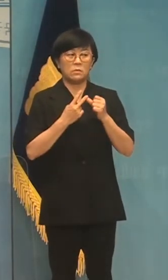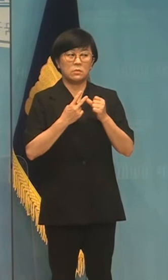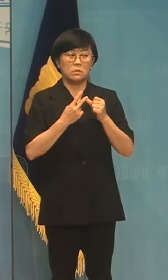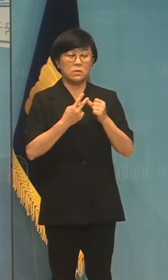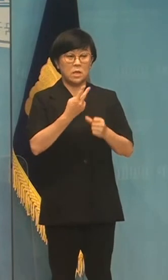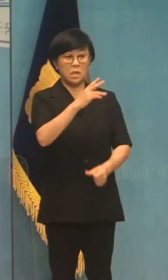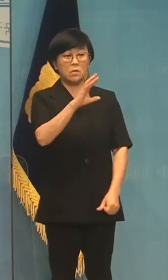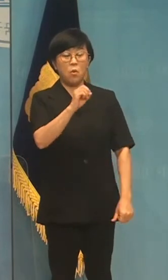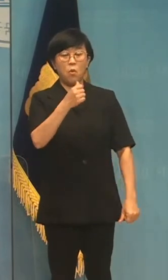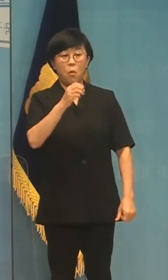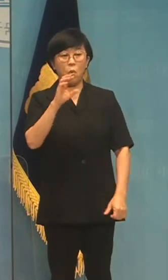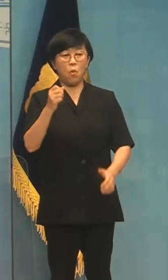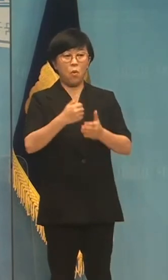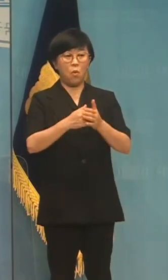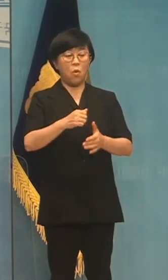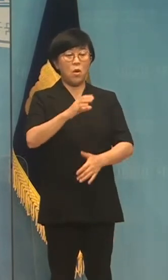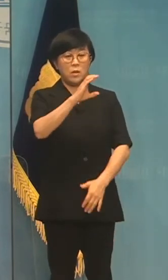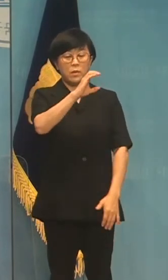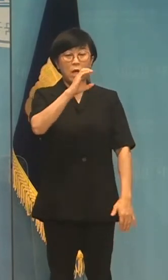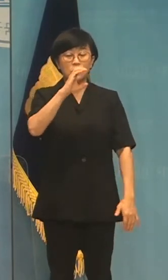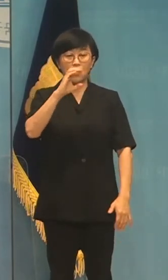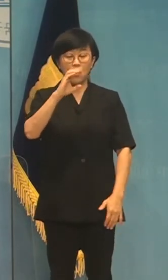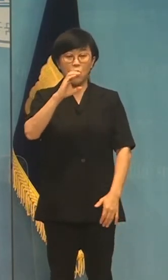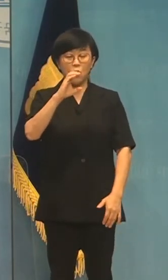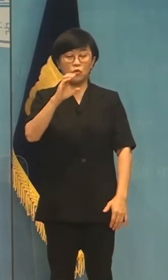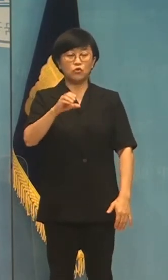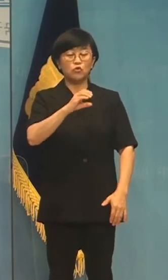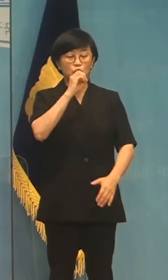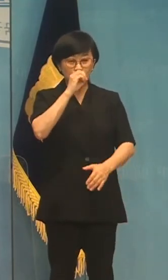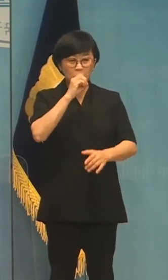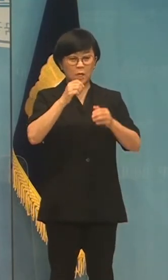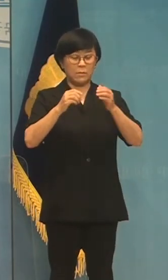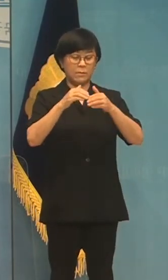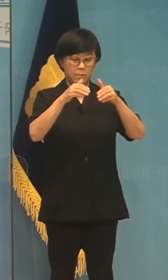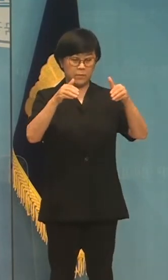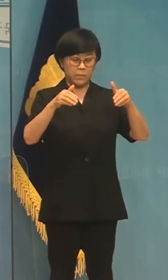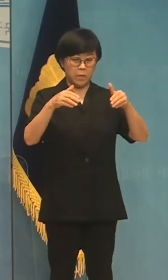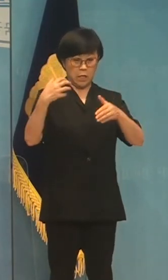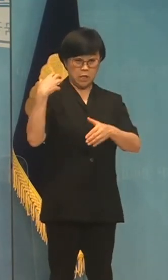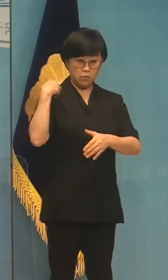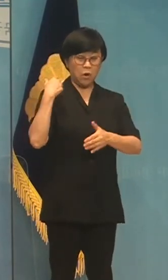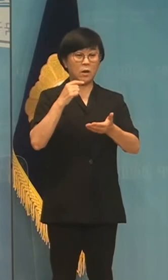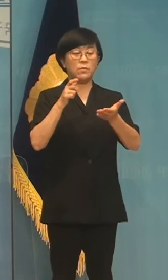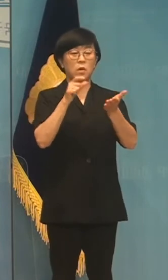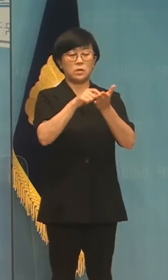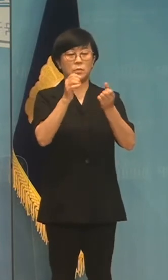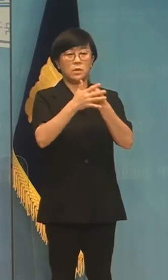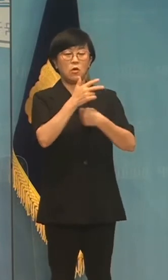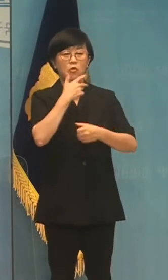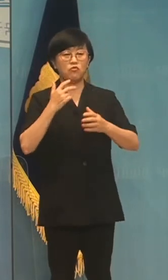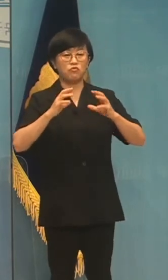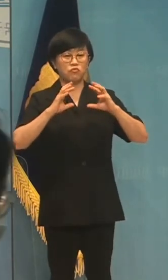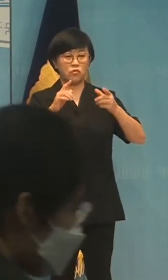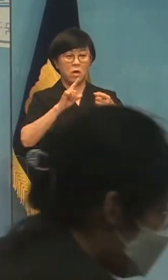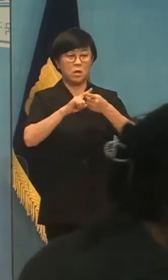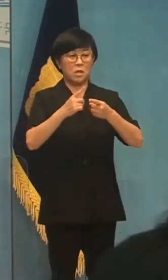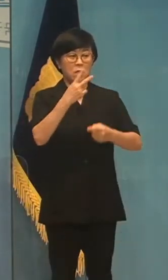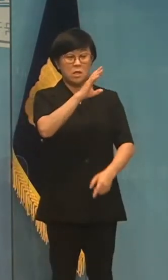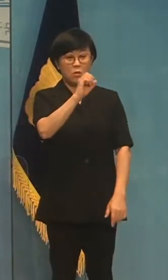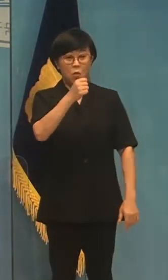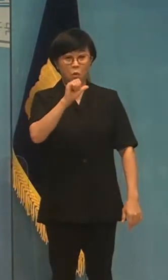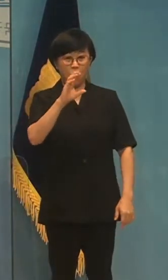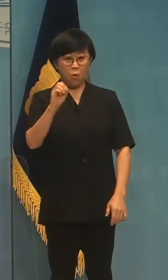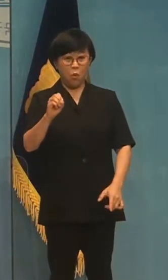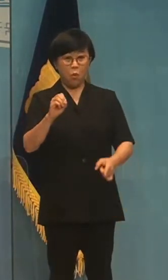2050년 탄소중립 의무화를 반드시 명시해야 합니다. 영국의회는 2050년